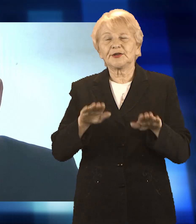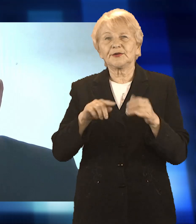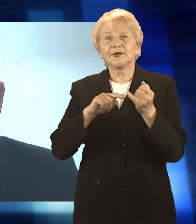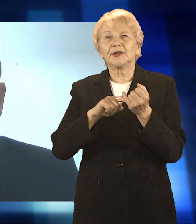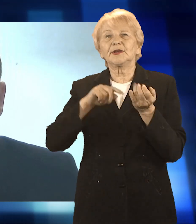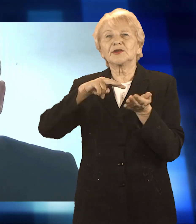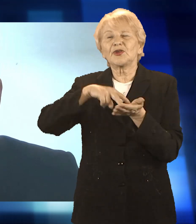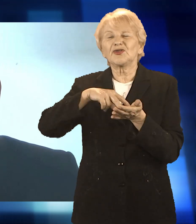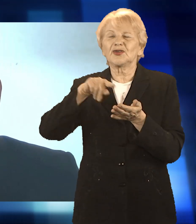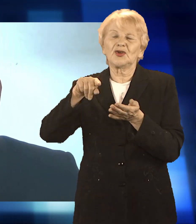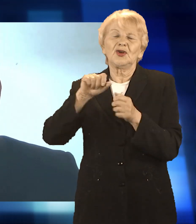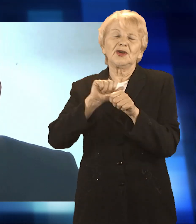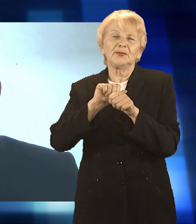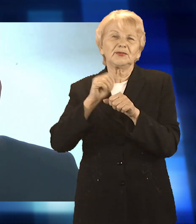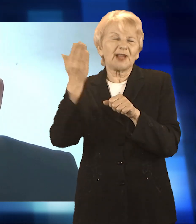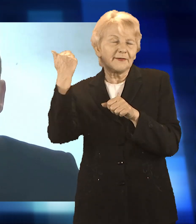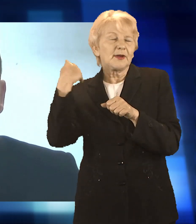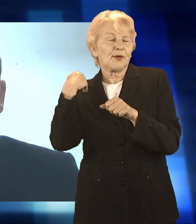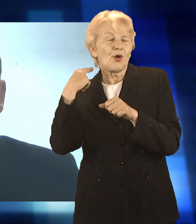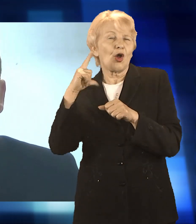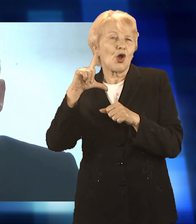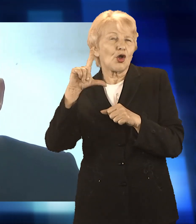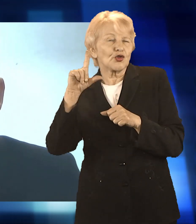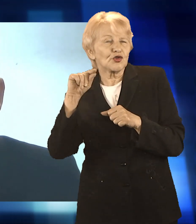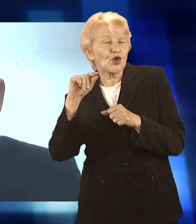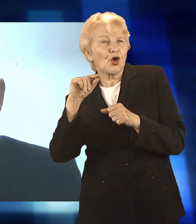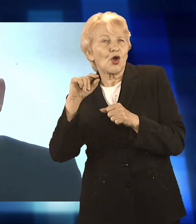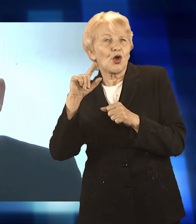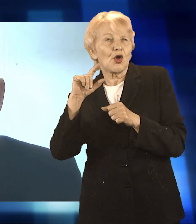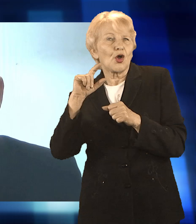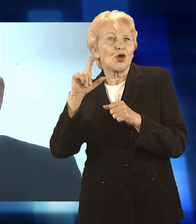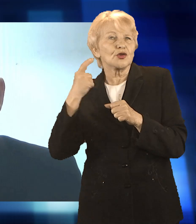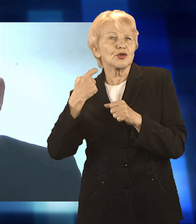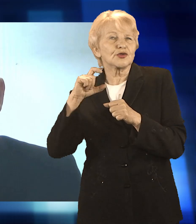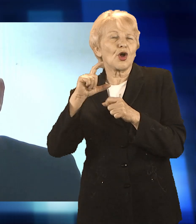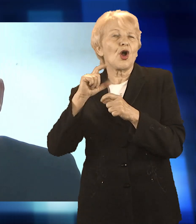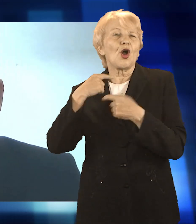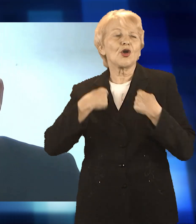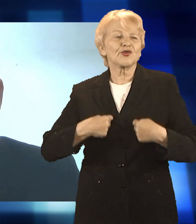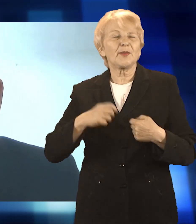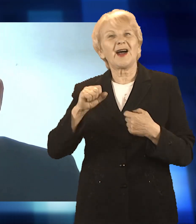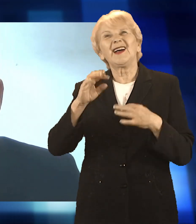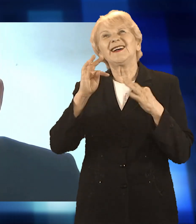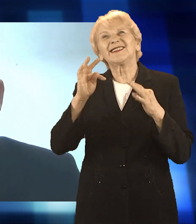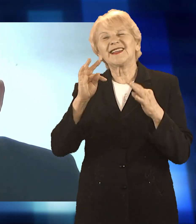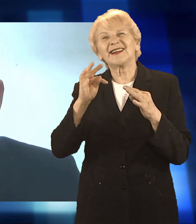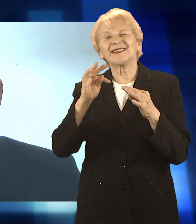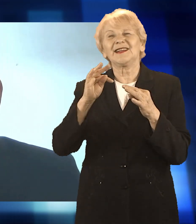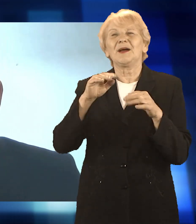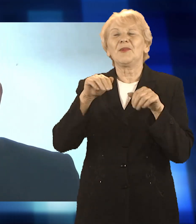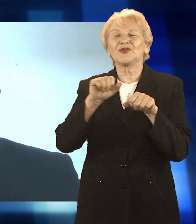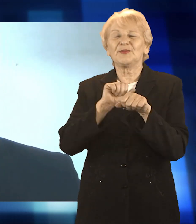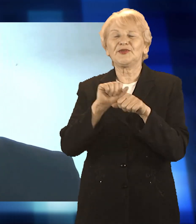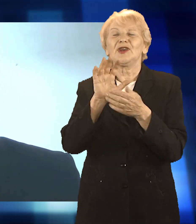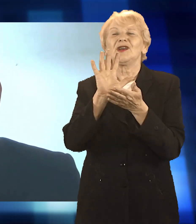siedzące w tej ilości 100 osób mieszczą się w granicach 30 maksymalnie miejsc siedzących. A więc teraz ze 100 osób